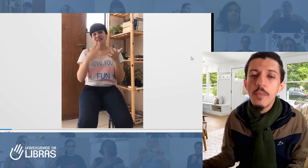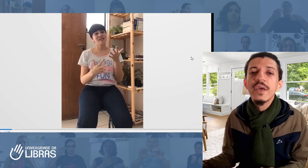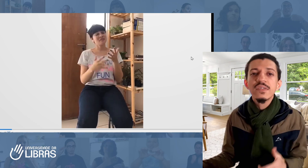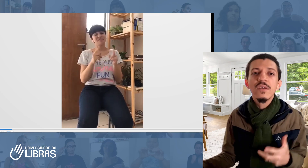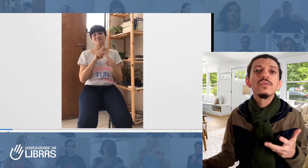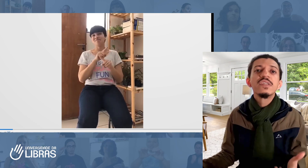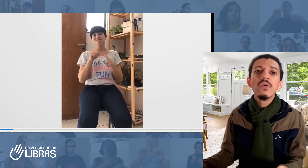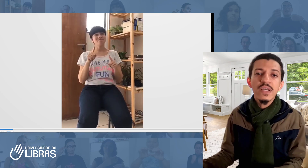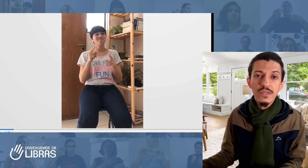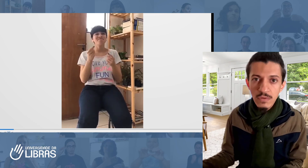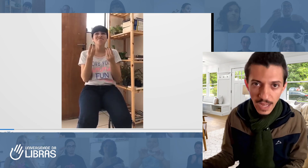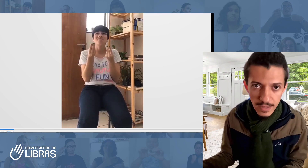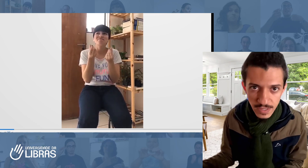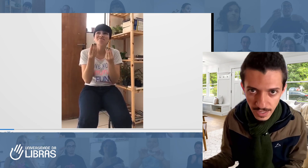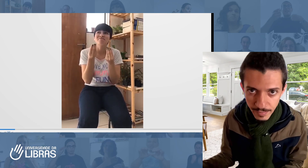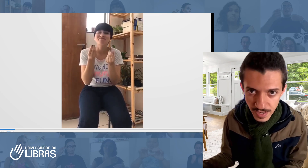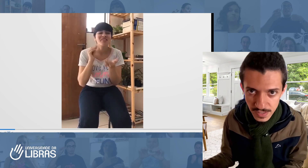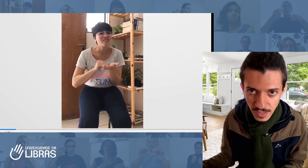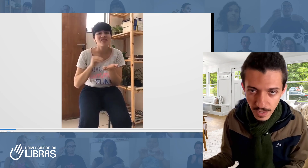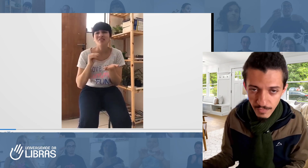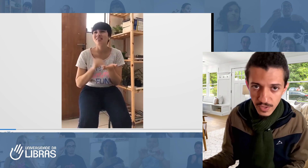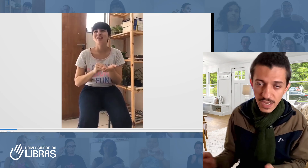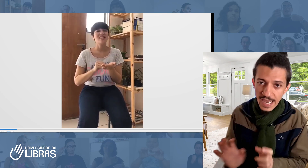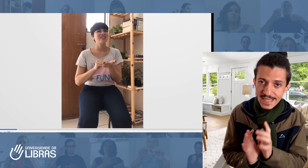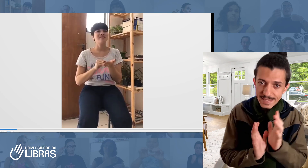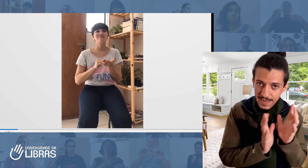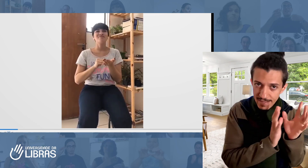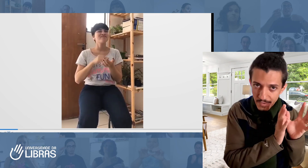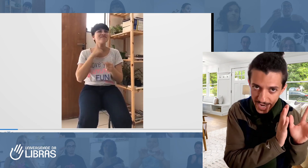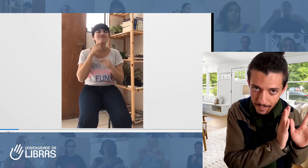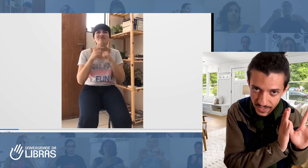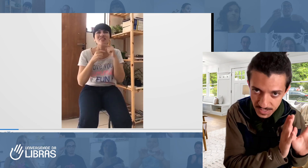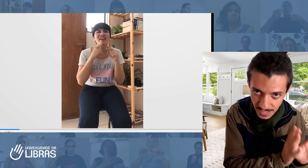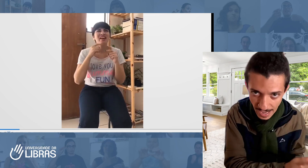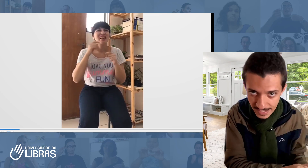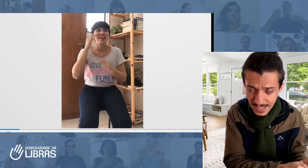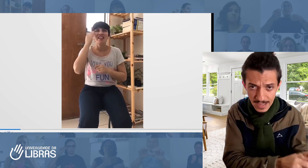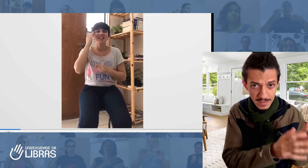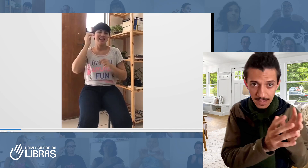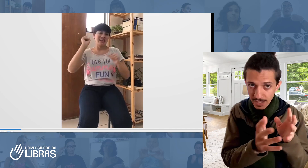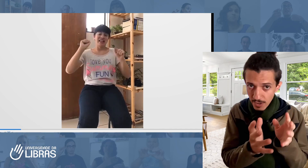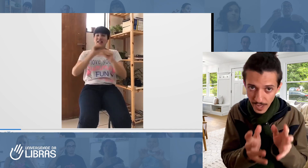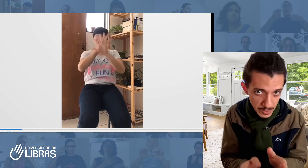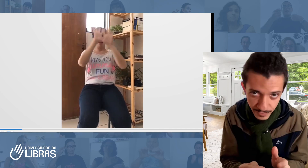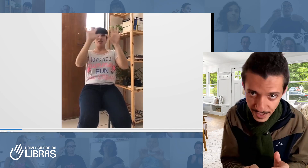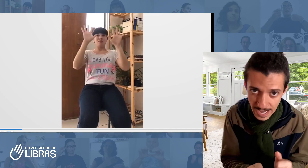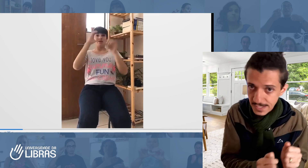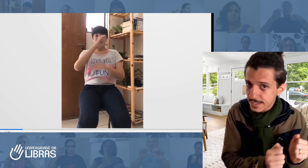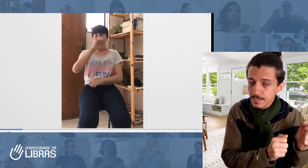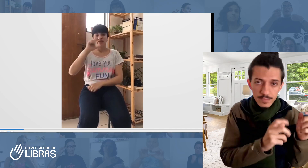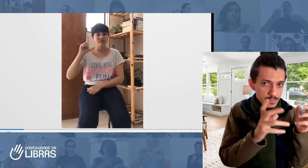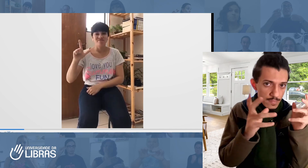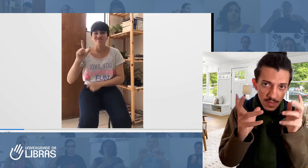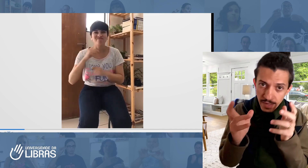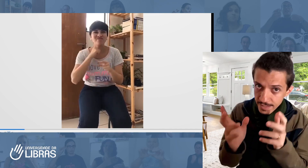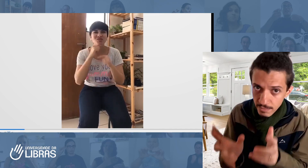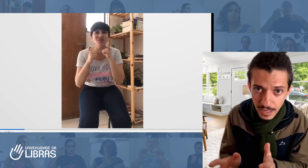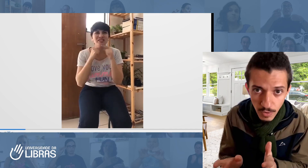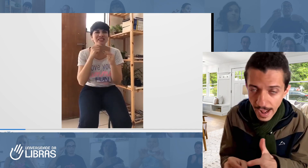que estão os seus resultados na Libras? Você ainda está na decorebo de sinais, na decorebo de frases, tentando decorar,